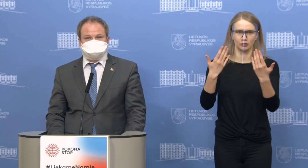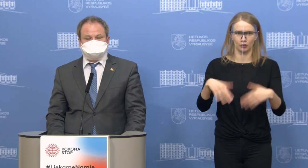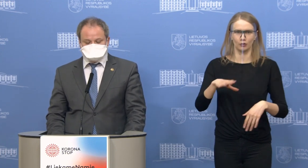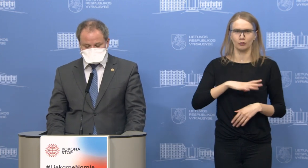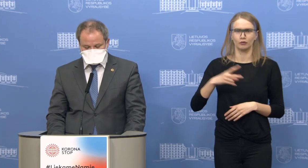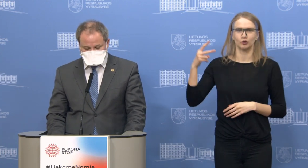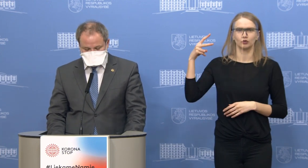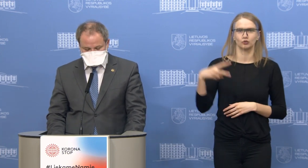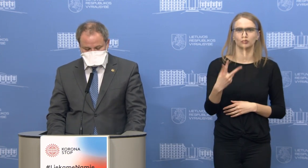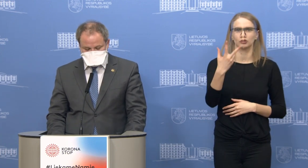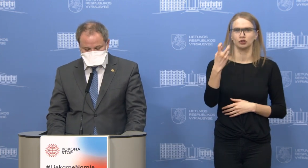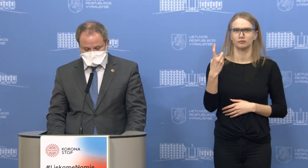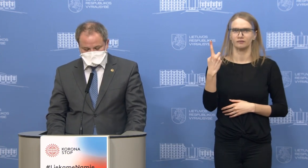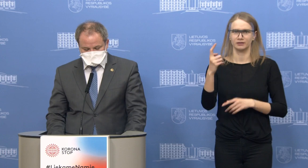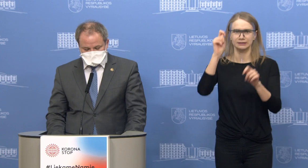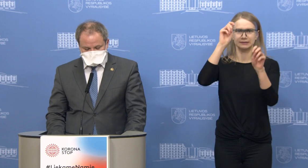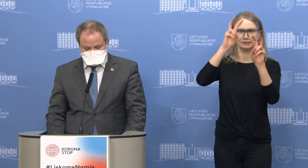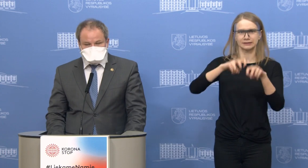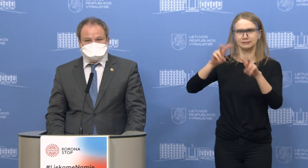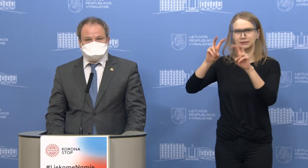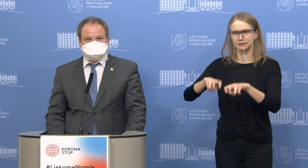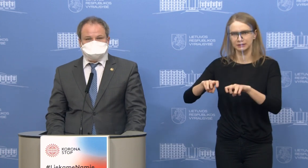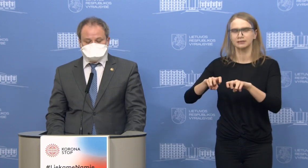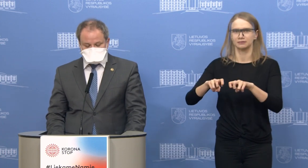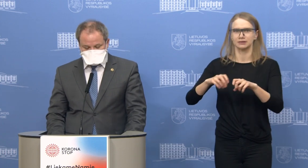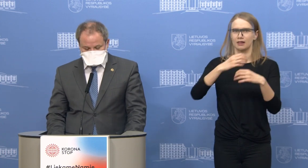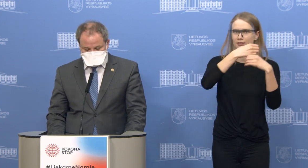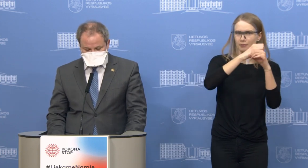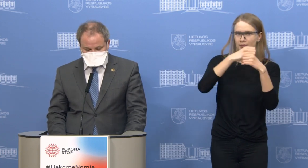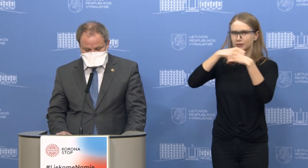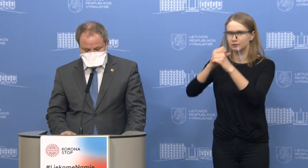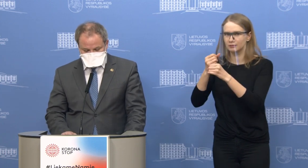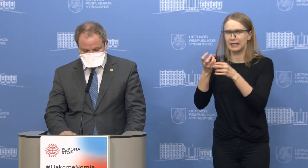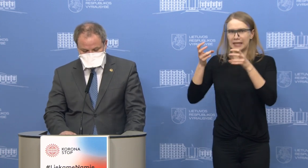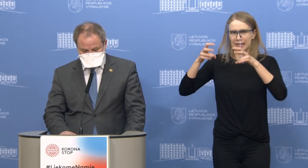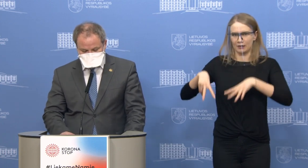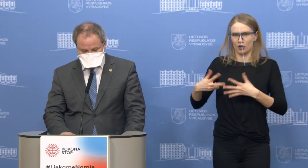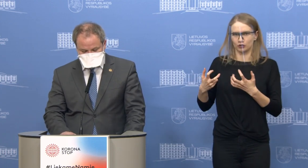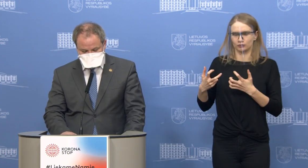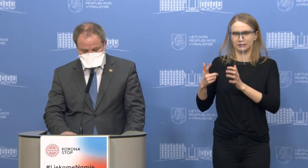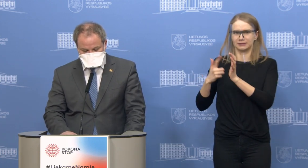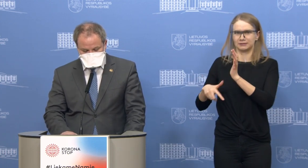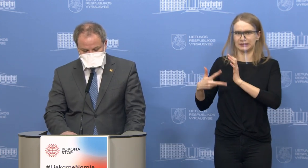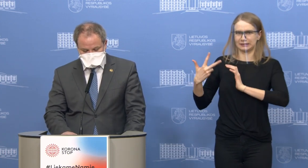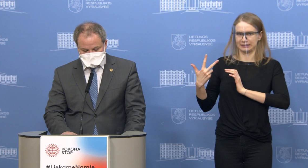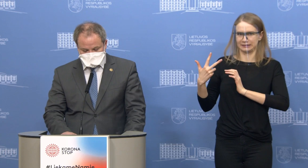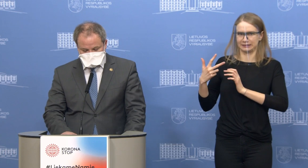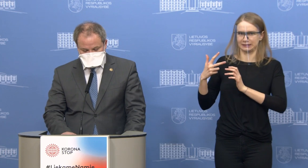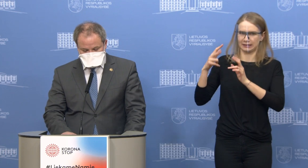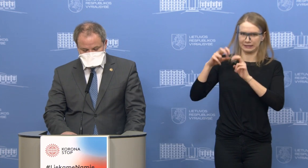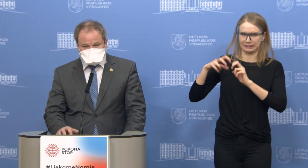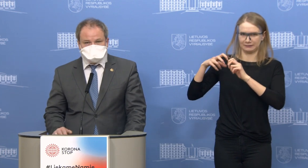2301 mėginys. Laboratorijose lieka neištirta 873 eminiai.